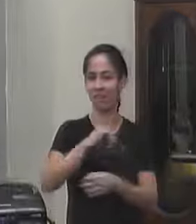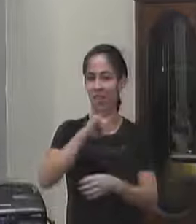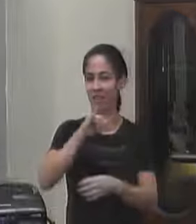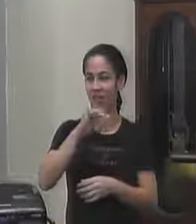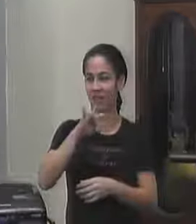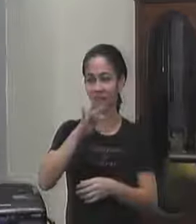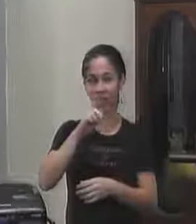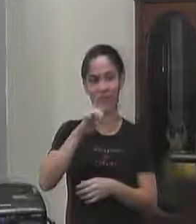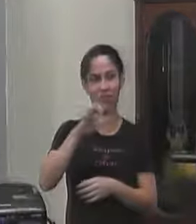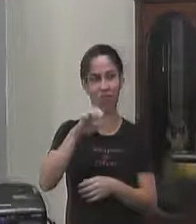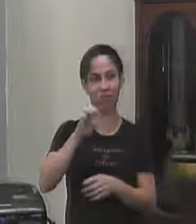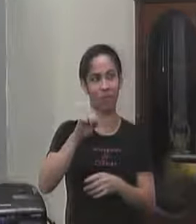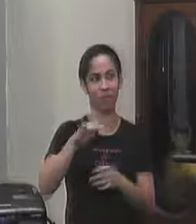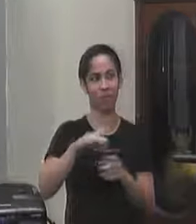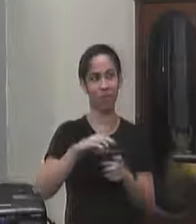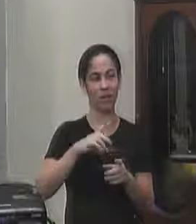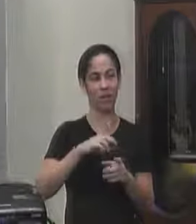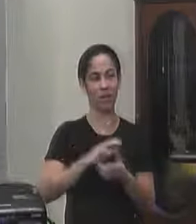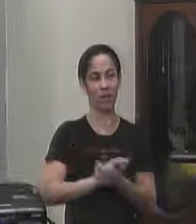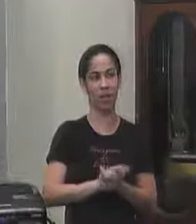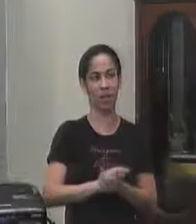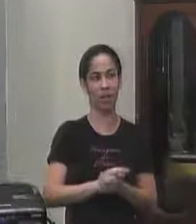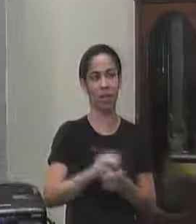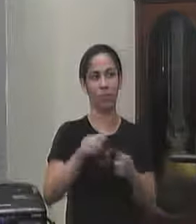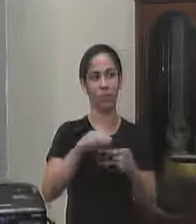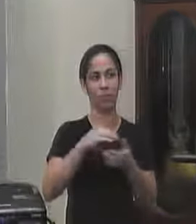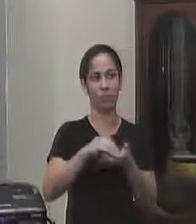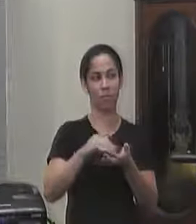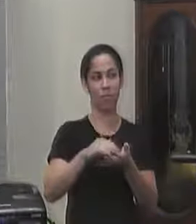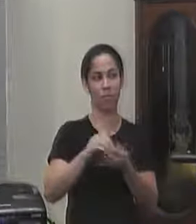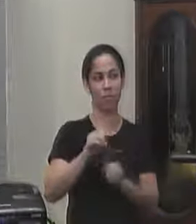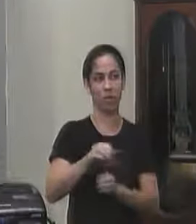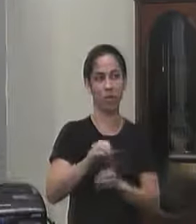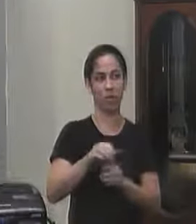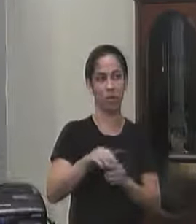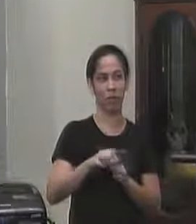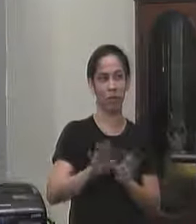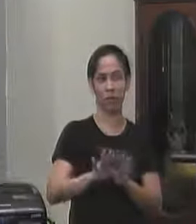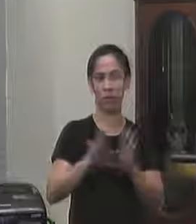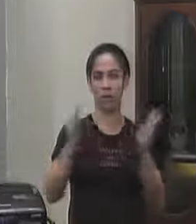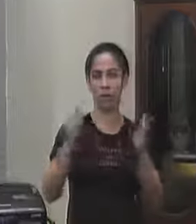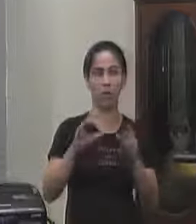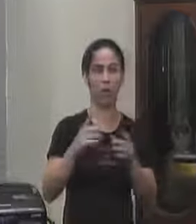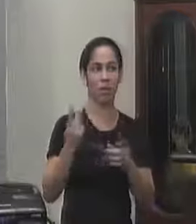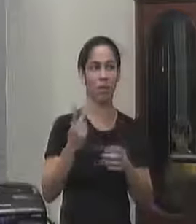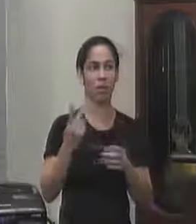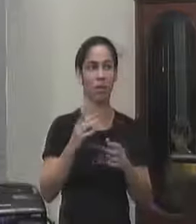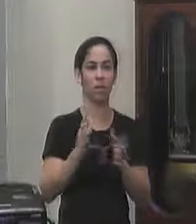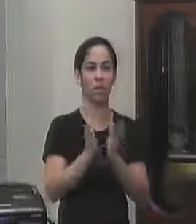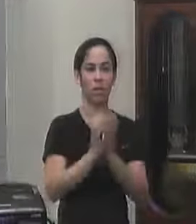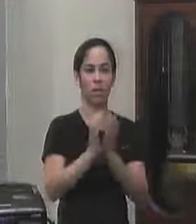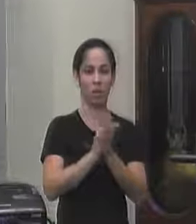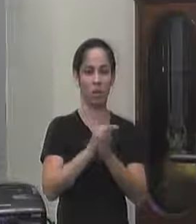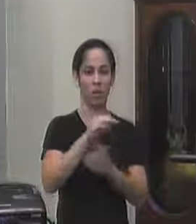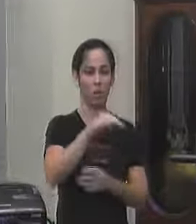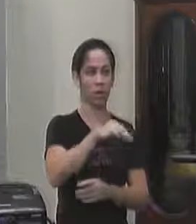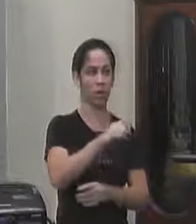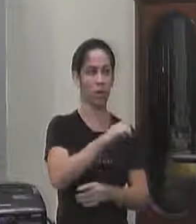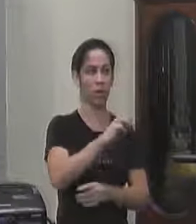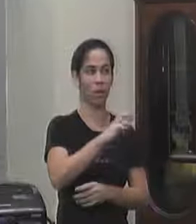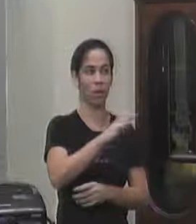houve um equívoco por parte da secretaria de educação na abertura das duas turmas maternal